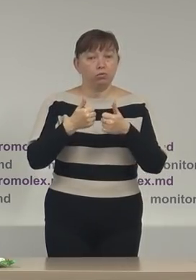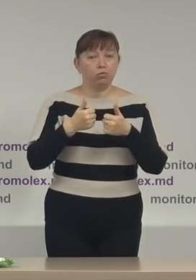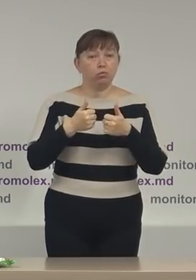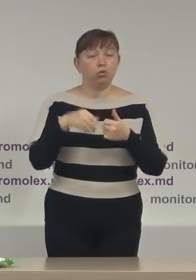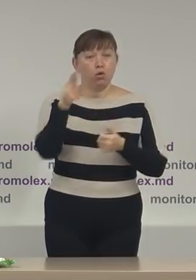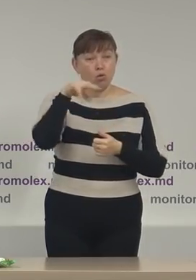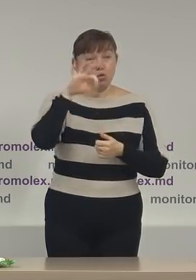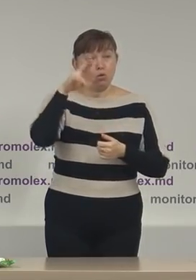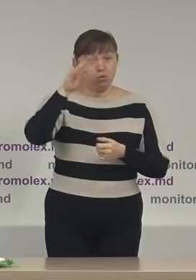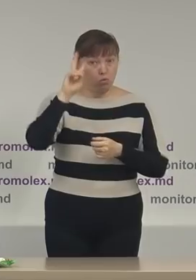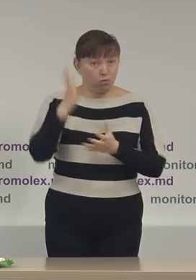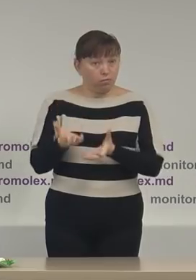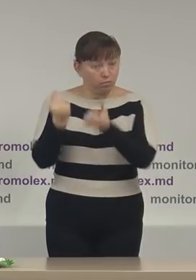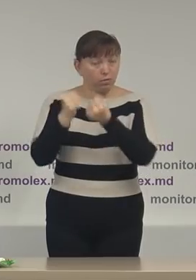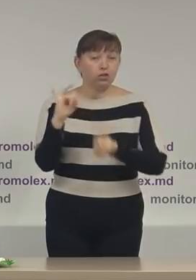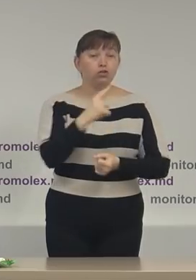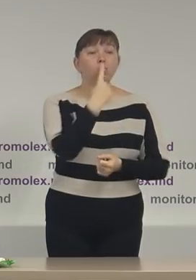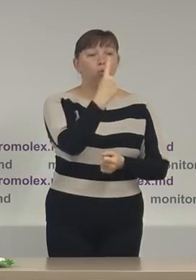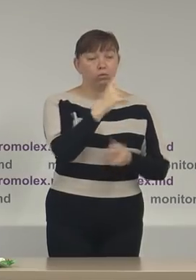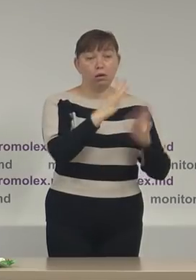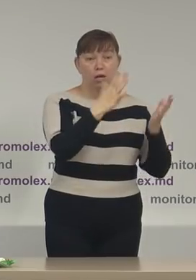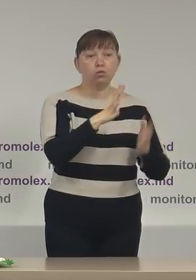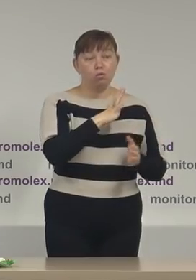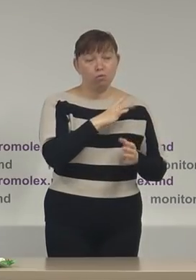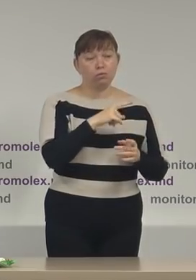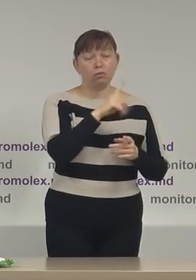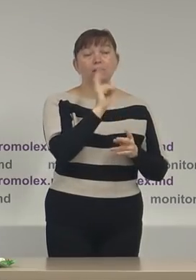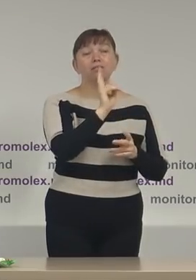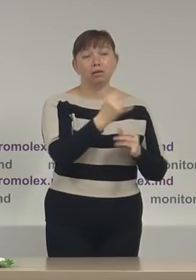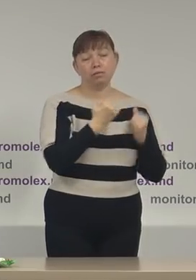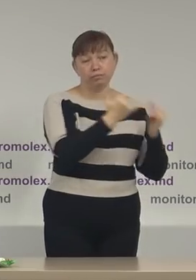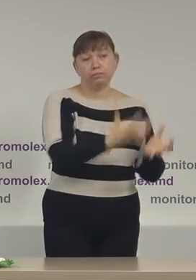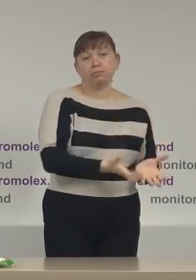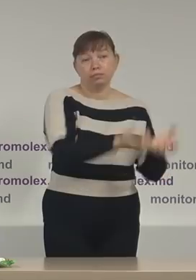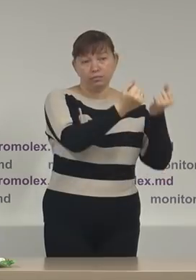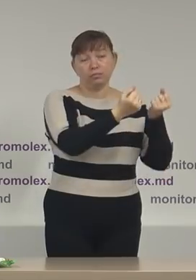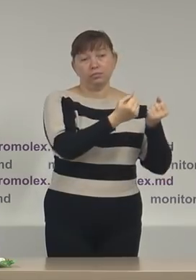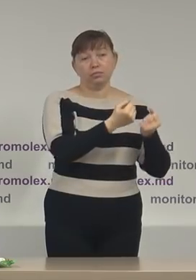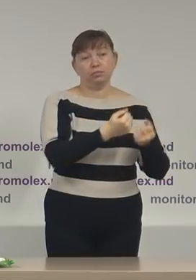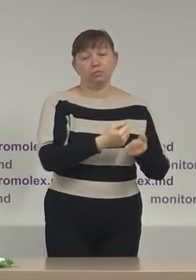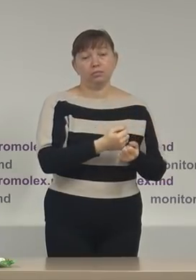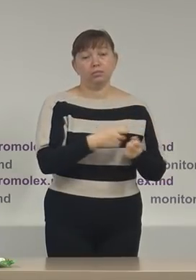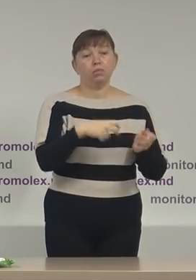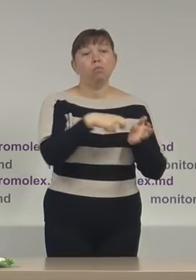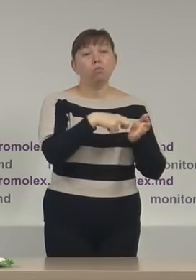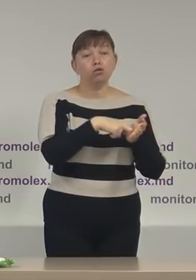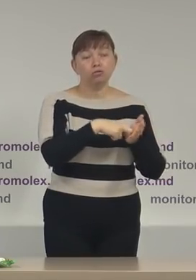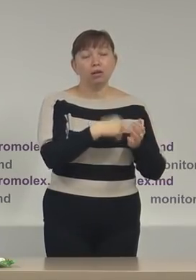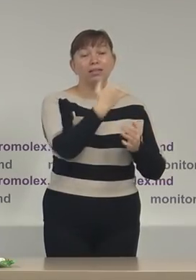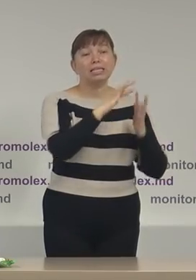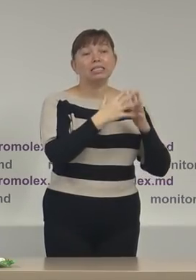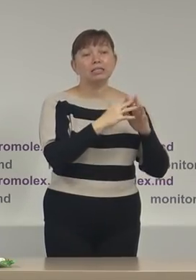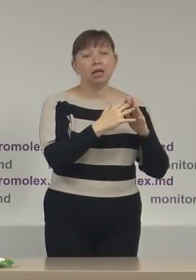Dodon Igor și într-un caz este vorba de angajații de funcționarii oficiului poștal din